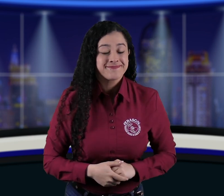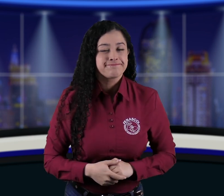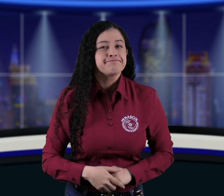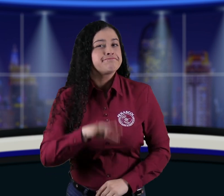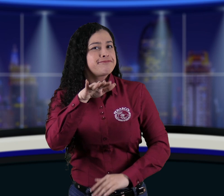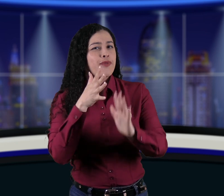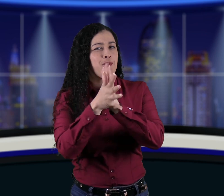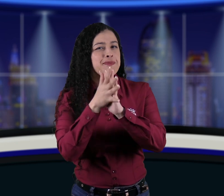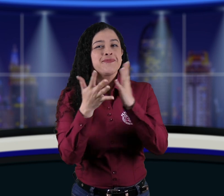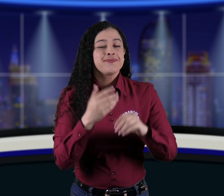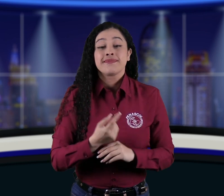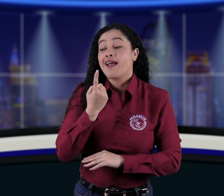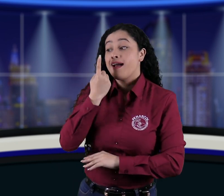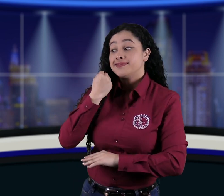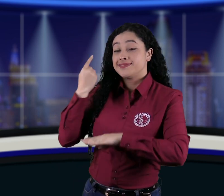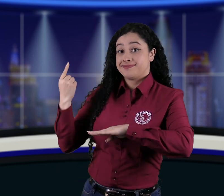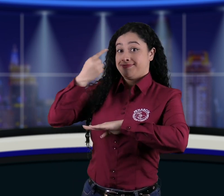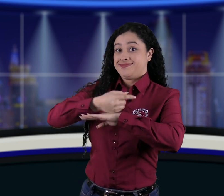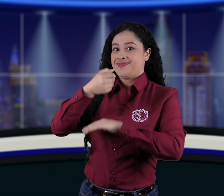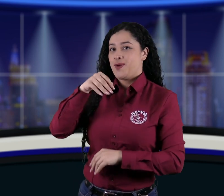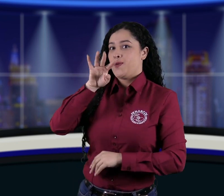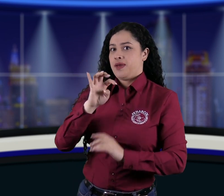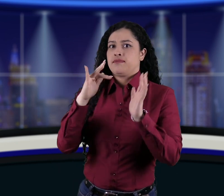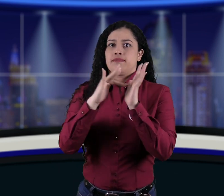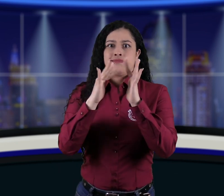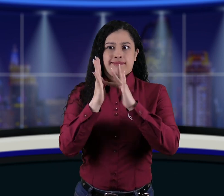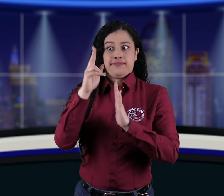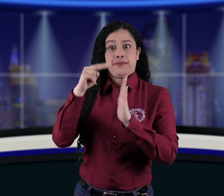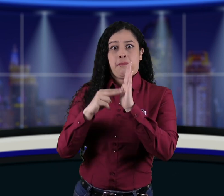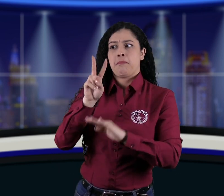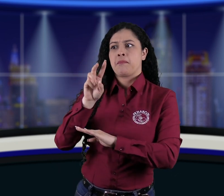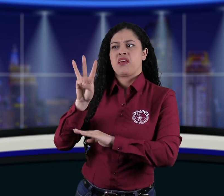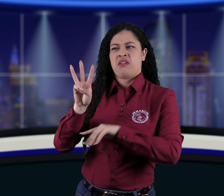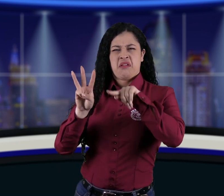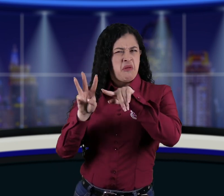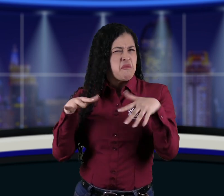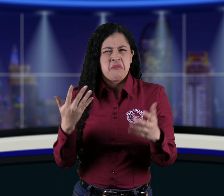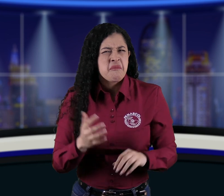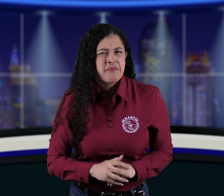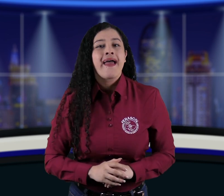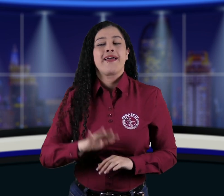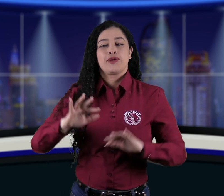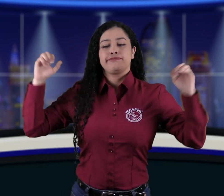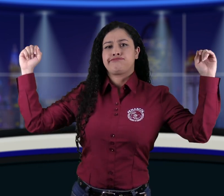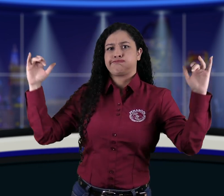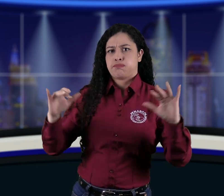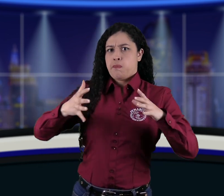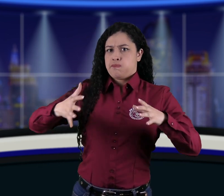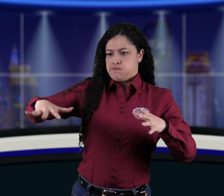Queremos contarles que hace poco, el día 19 de abril del presente año 2023, se